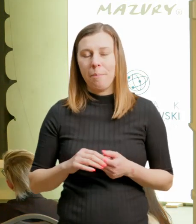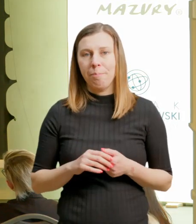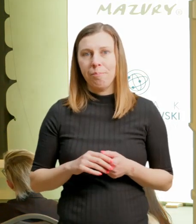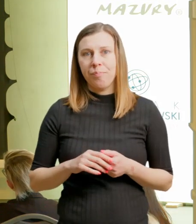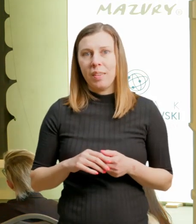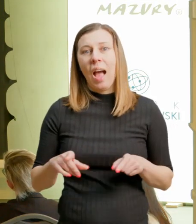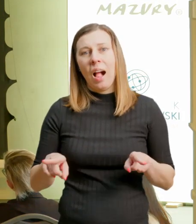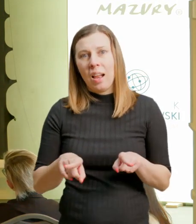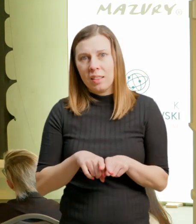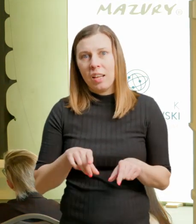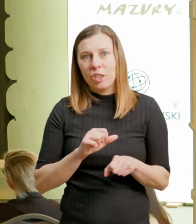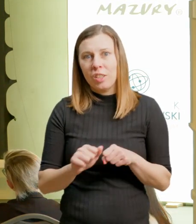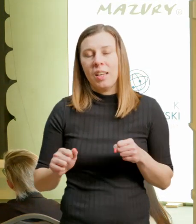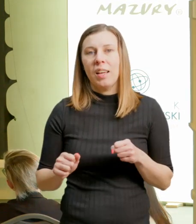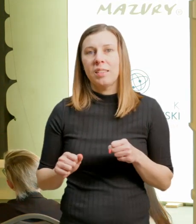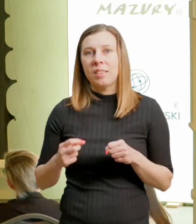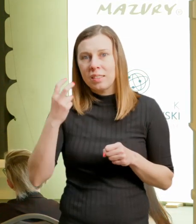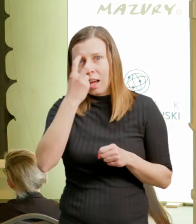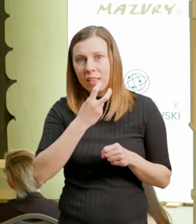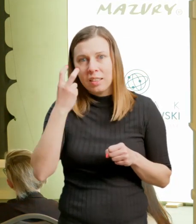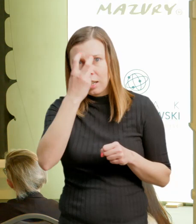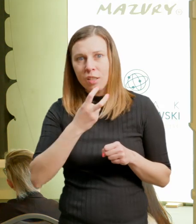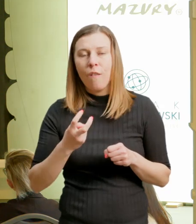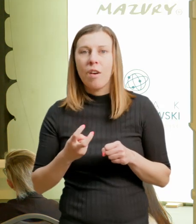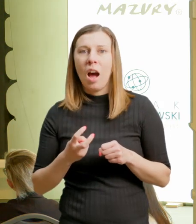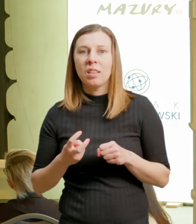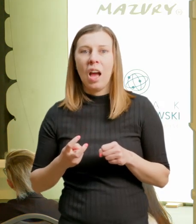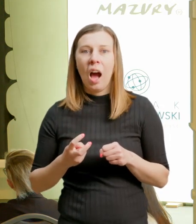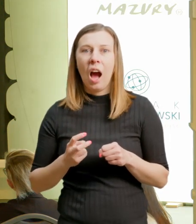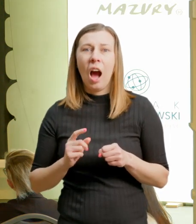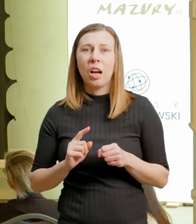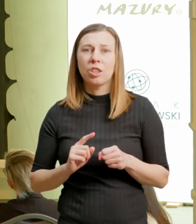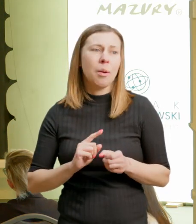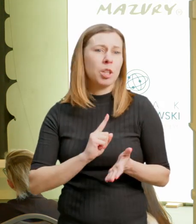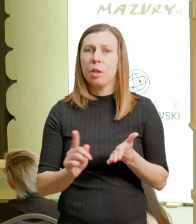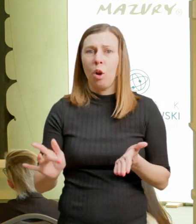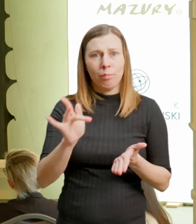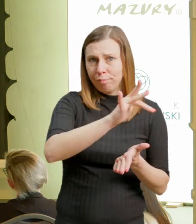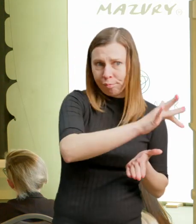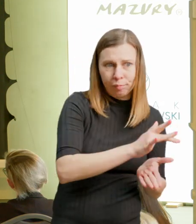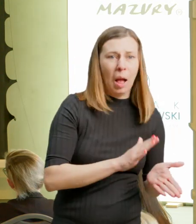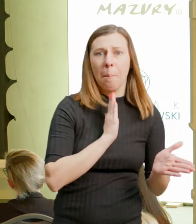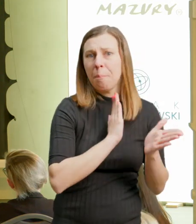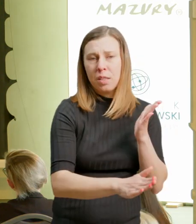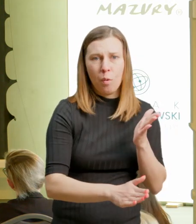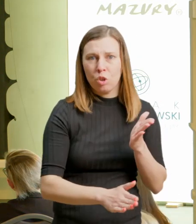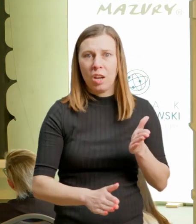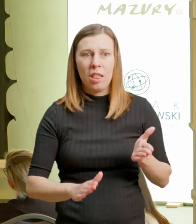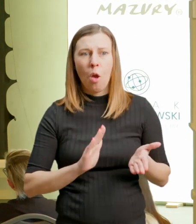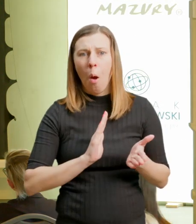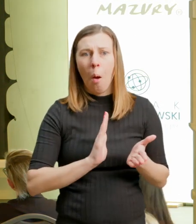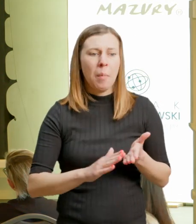i mieć możliwość bezpośredniego połączenia do miejsca docelowego. Poszukują także małe grupy turystyczne,